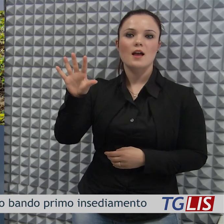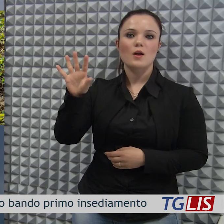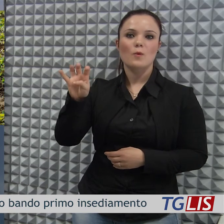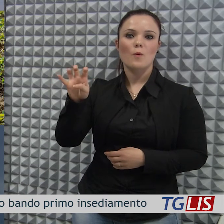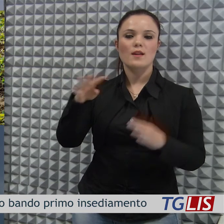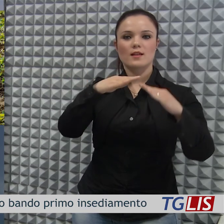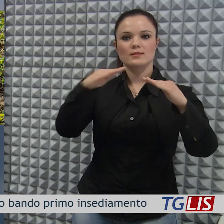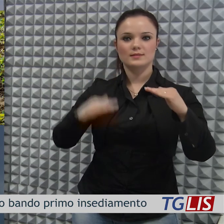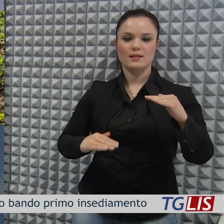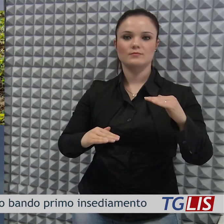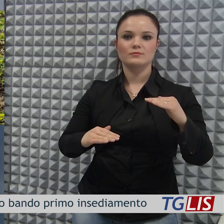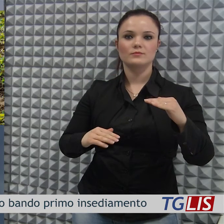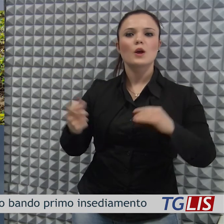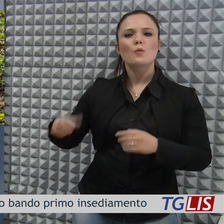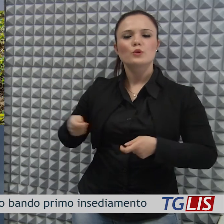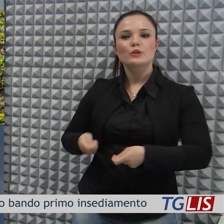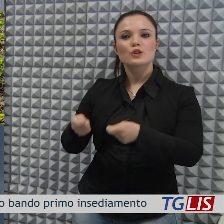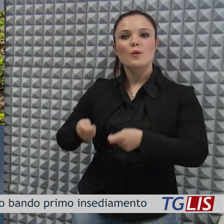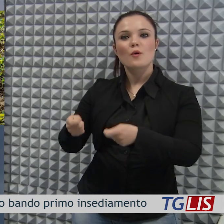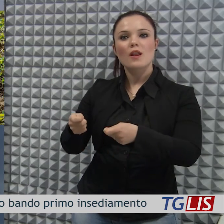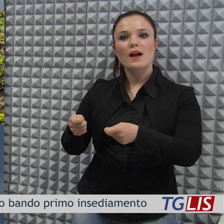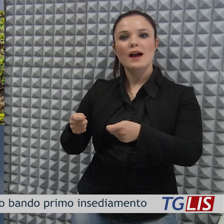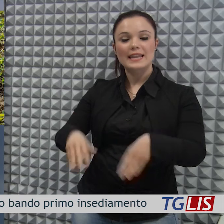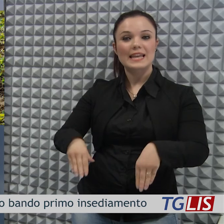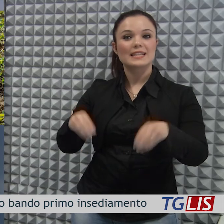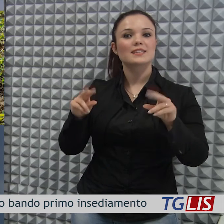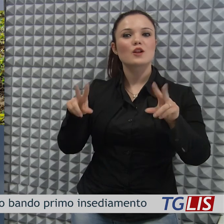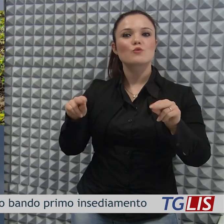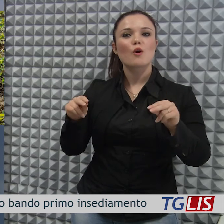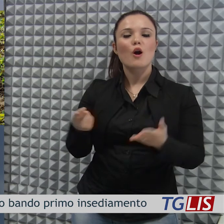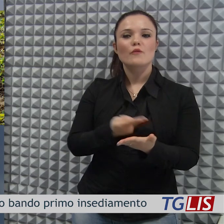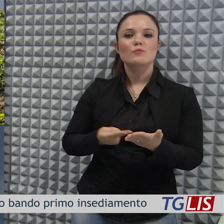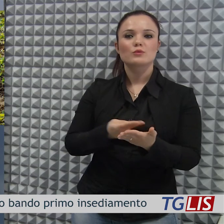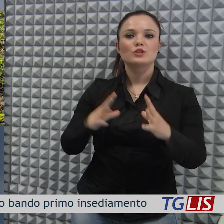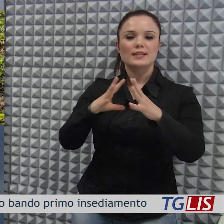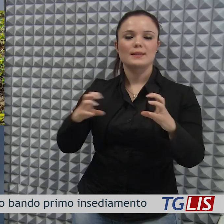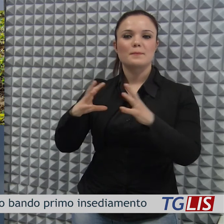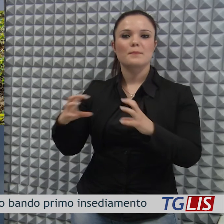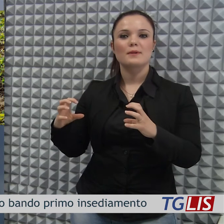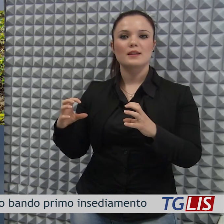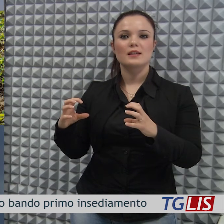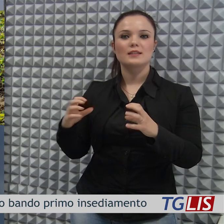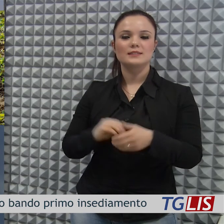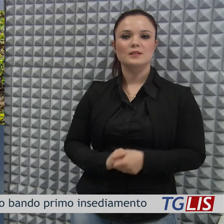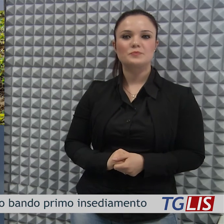stimolarli ad avviare nuovi progetti imprenditoriali per i quali rendiamo